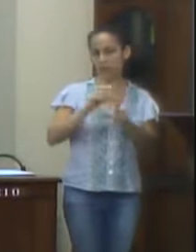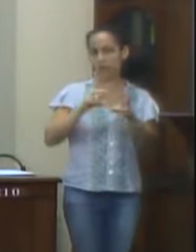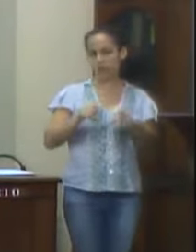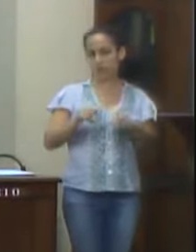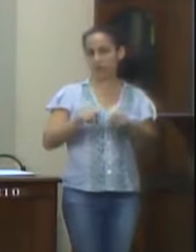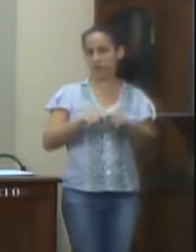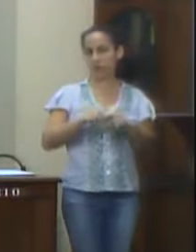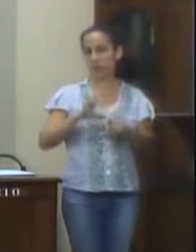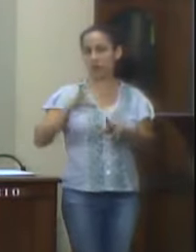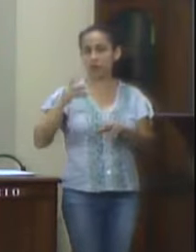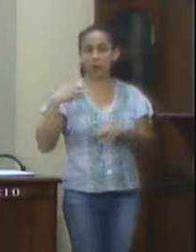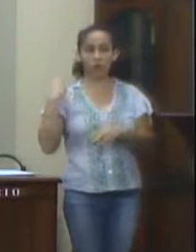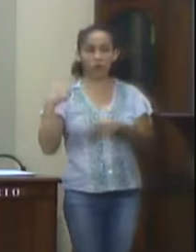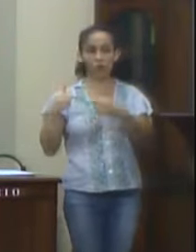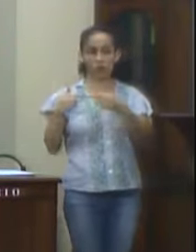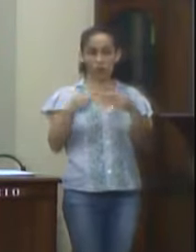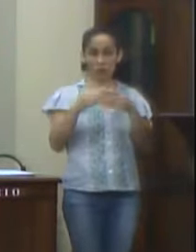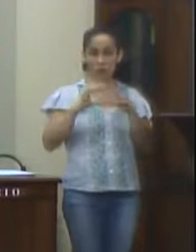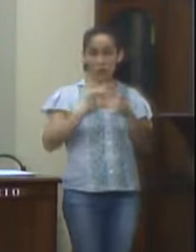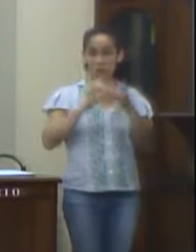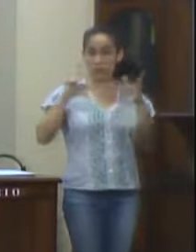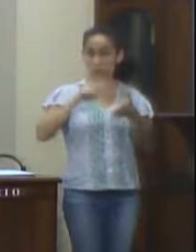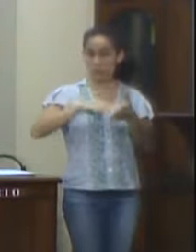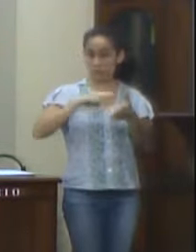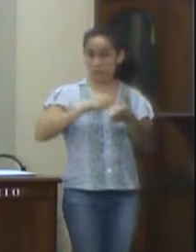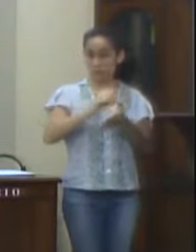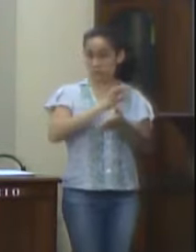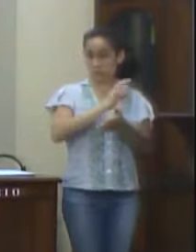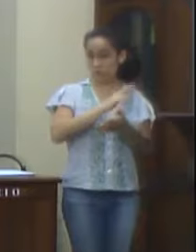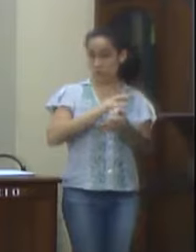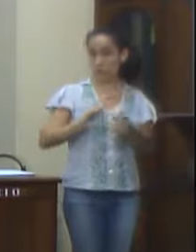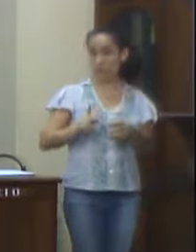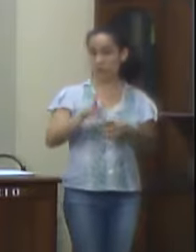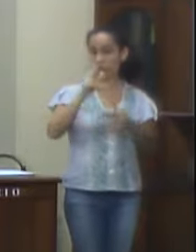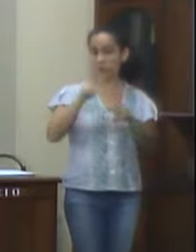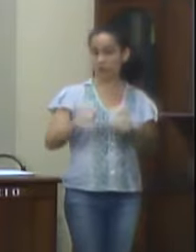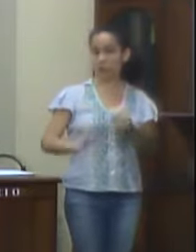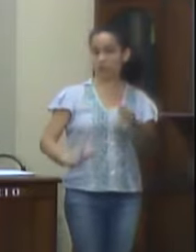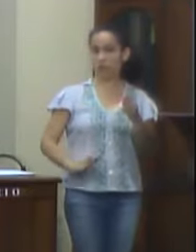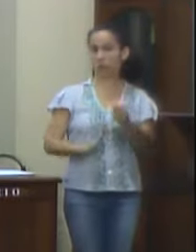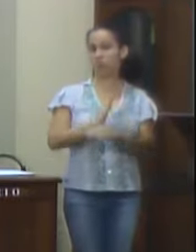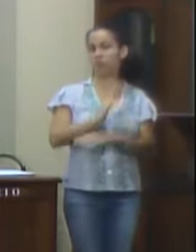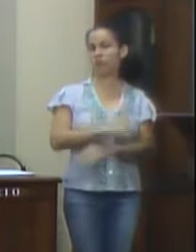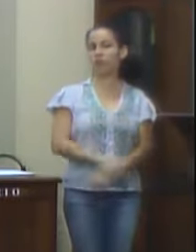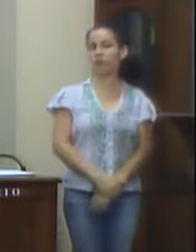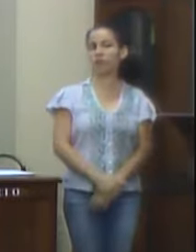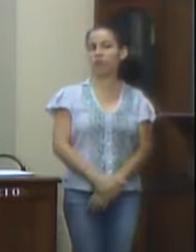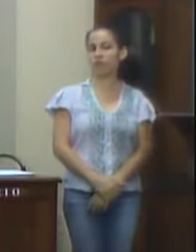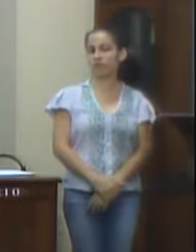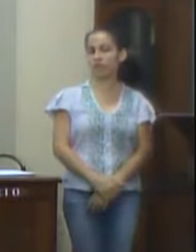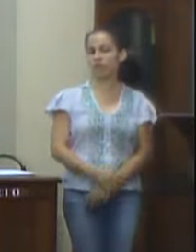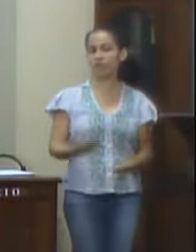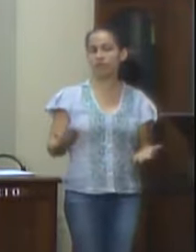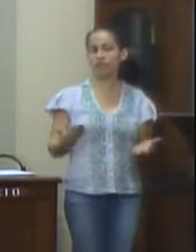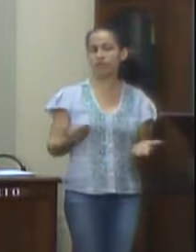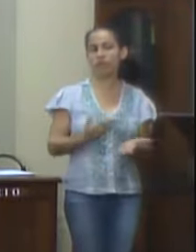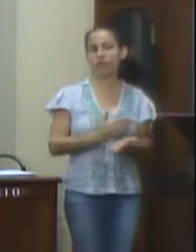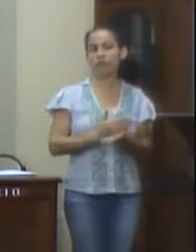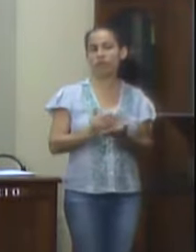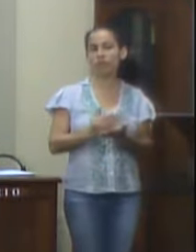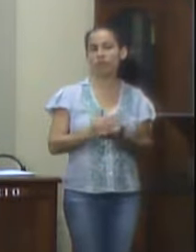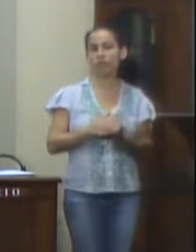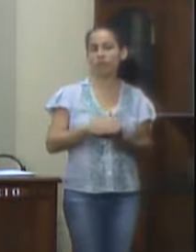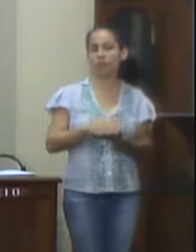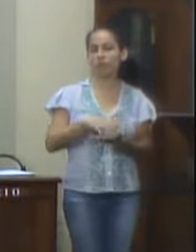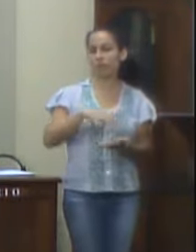Aqueles vereadores concordados com a dispensa da leitura da ata permaneçam como estão, aprovado. Passamos agora para a